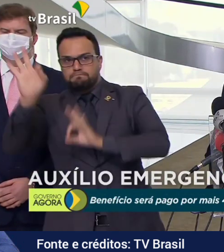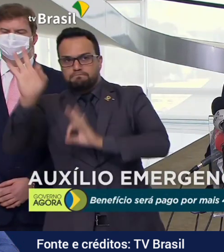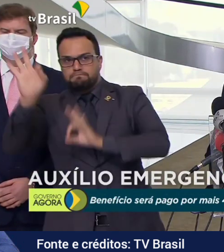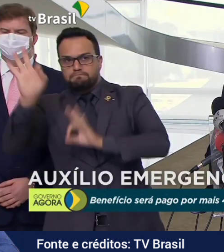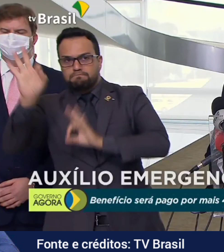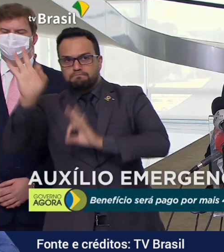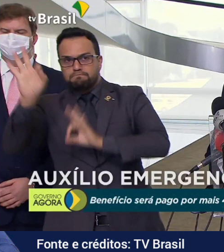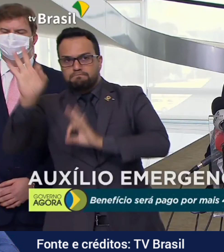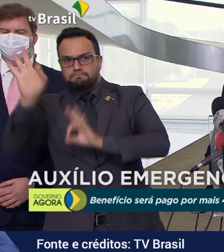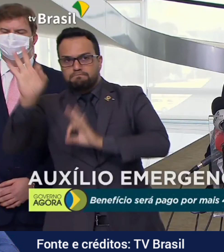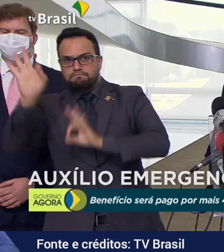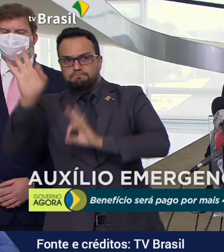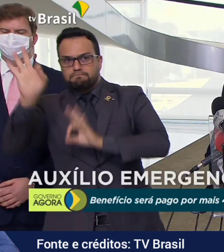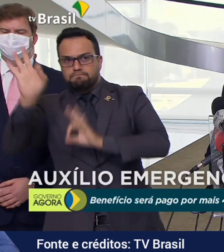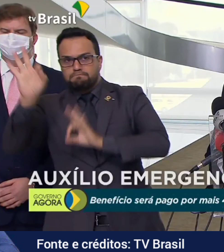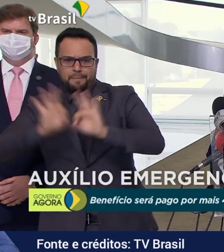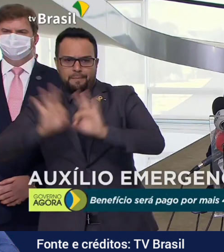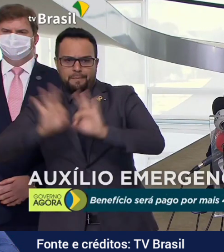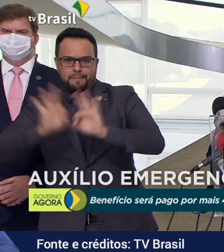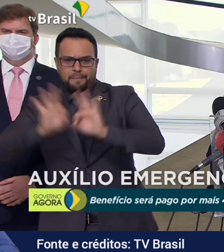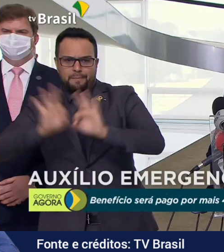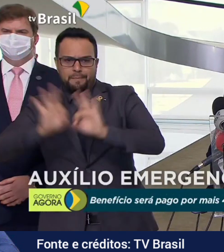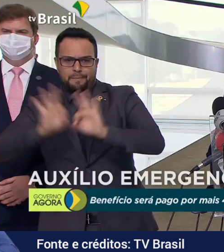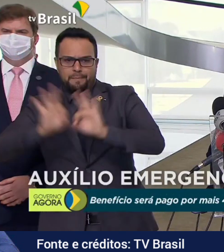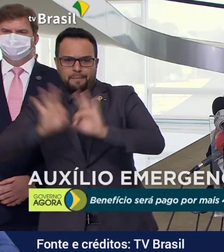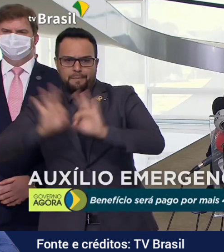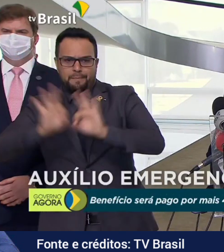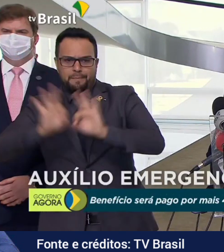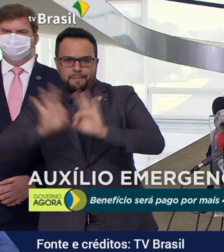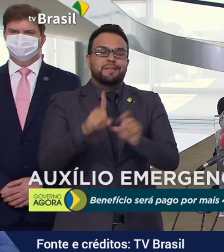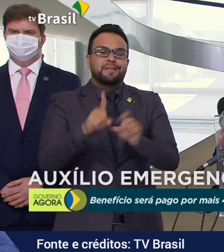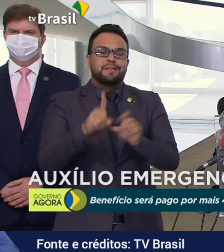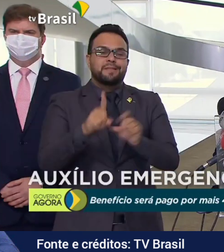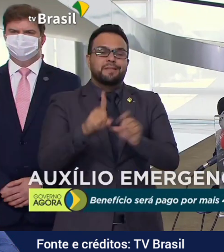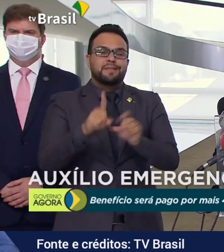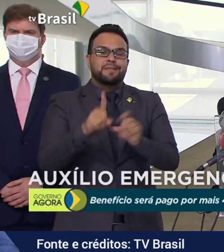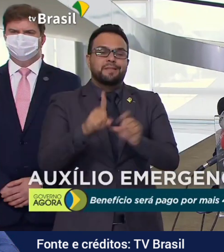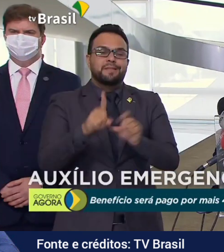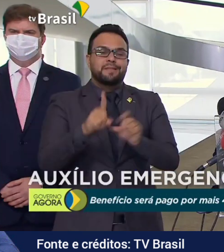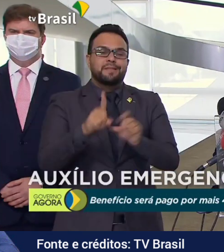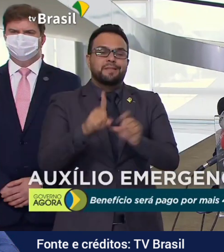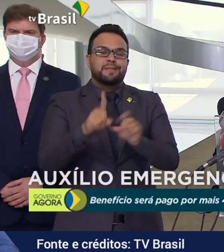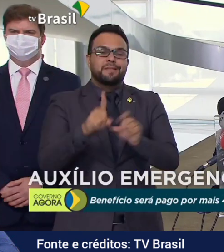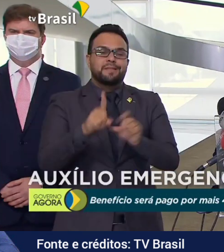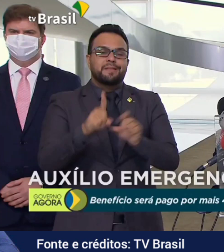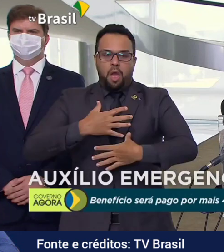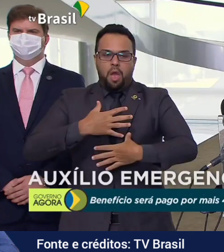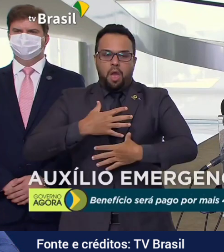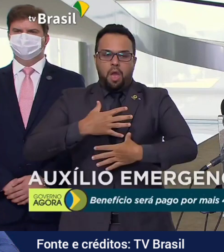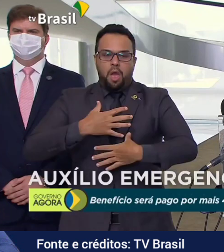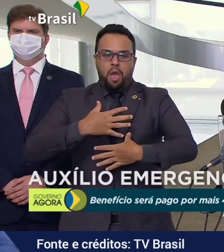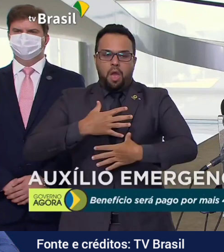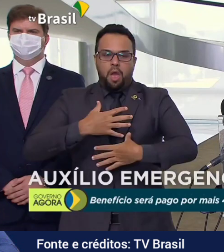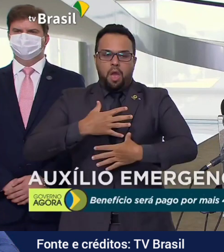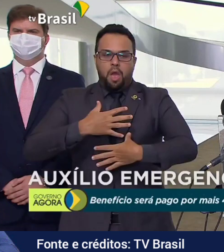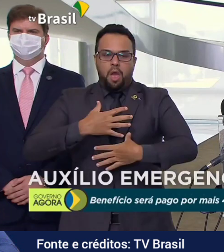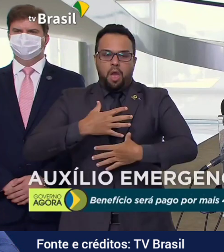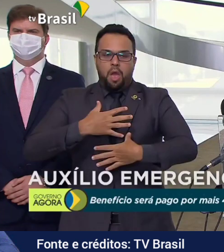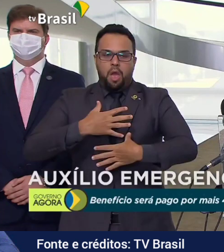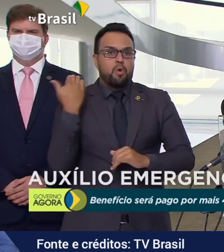respiradores para que pessoas não viessem perder suas vidas por falta de atendimento.